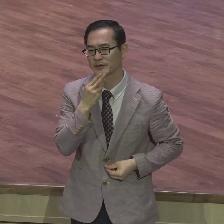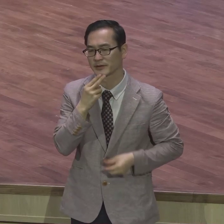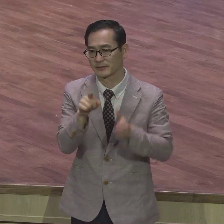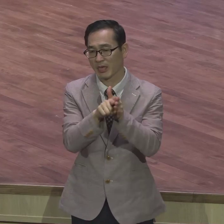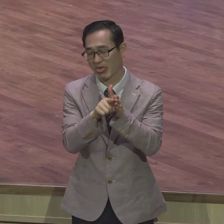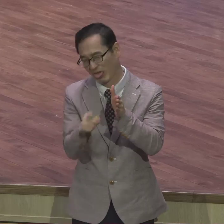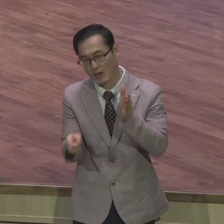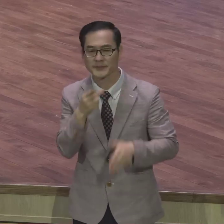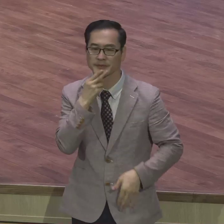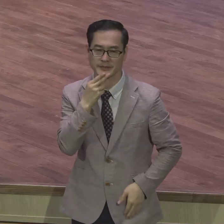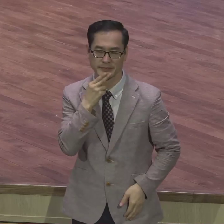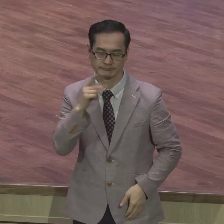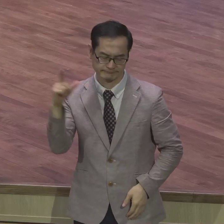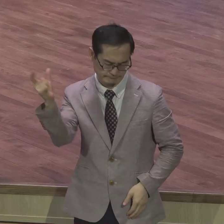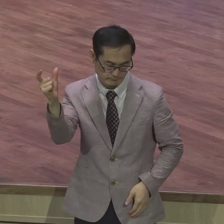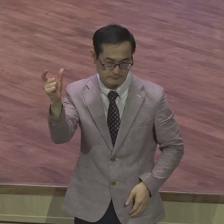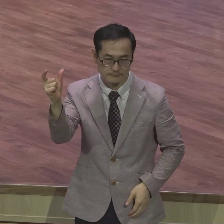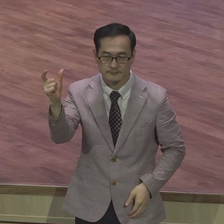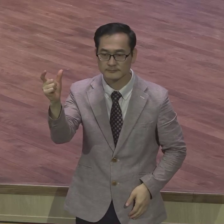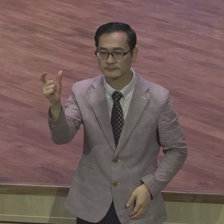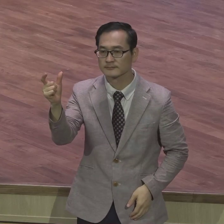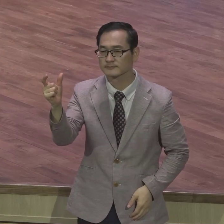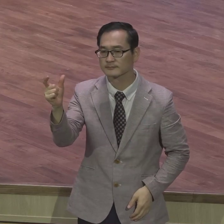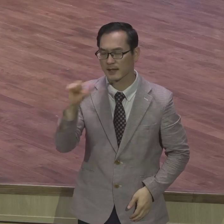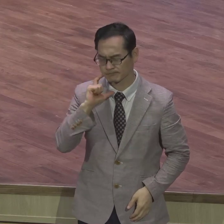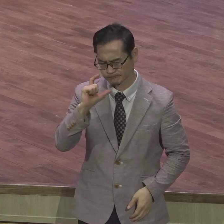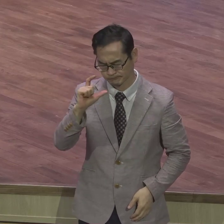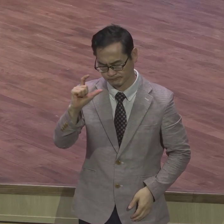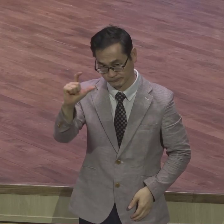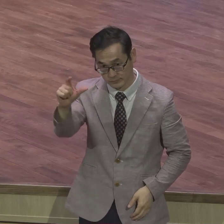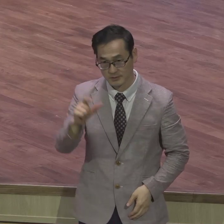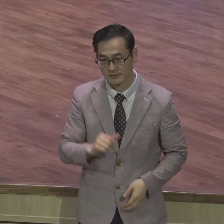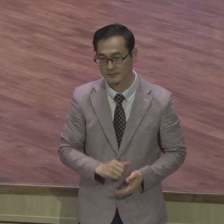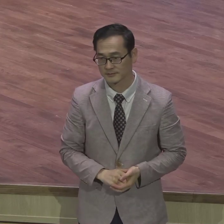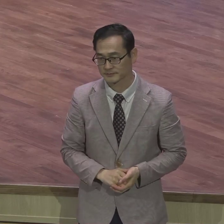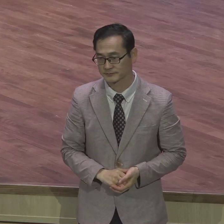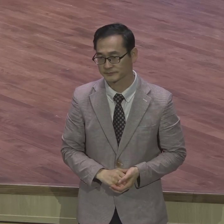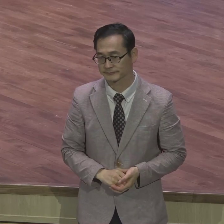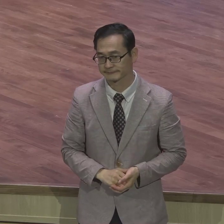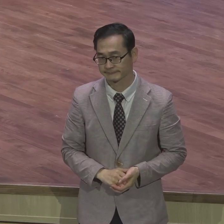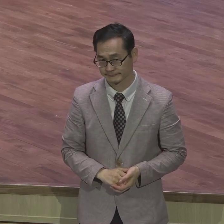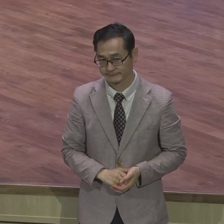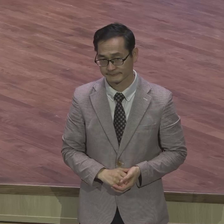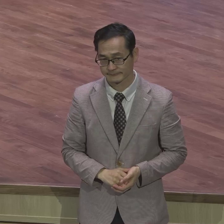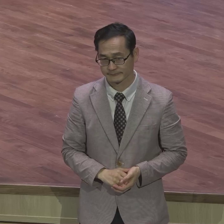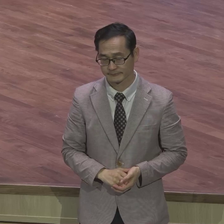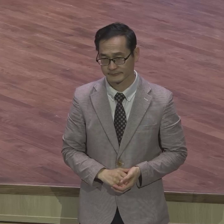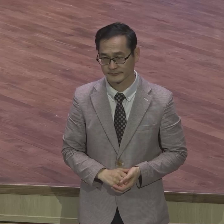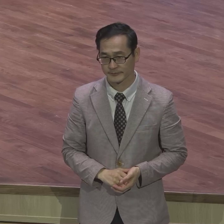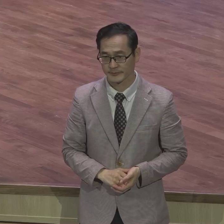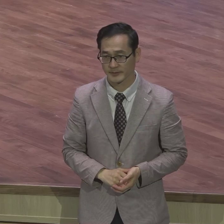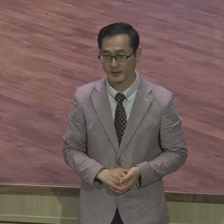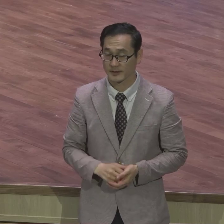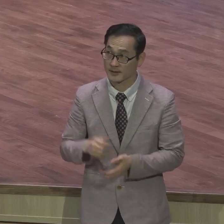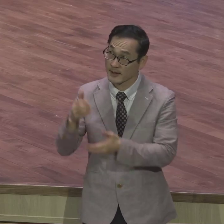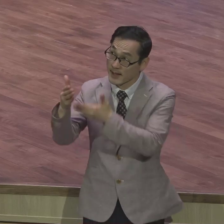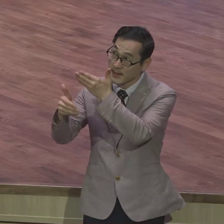절대 흔들리지 않습니다 모든 것이 다 이해가 돼요 그래 하나님이 다 알고 계시니까